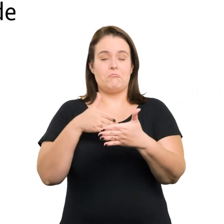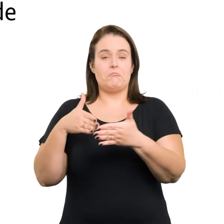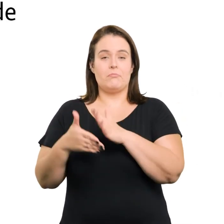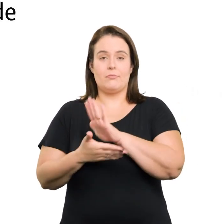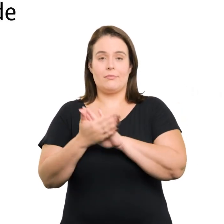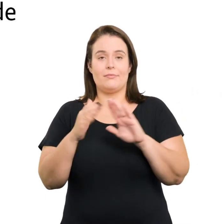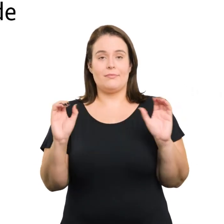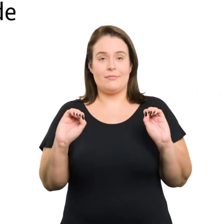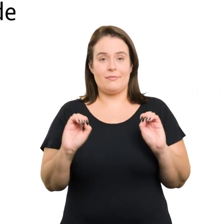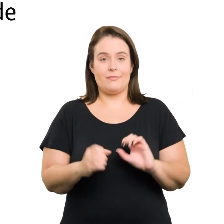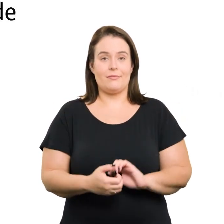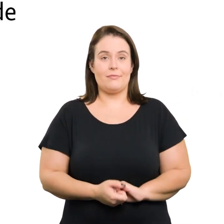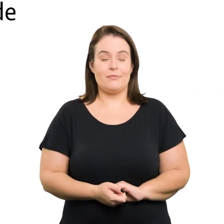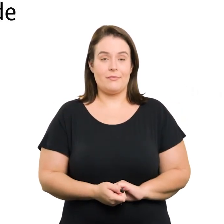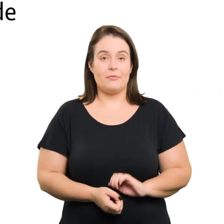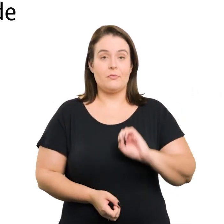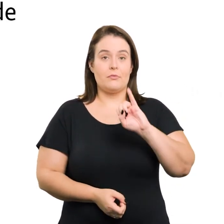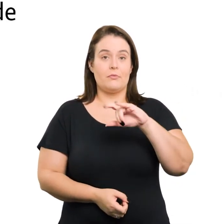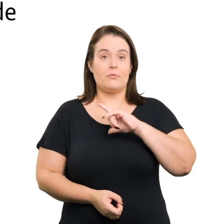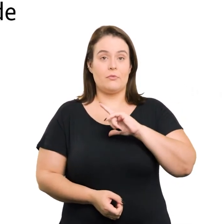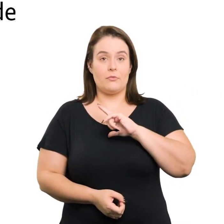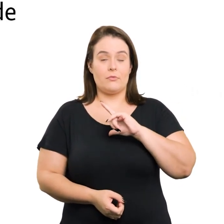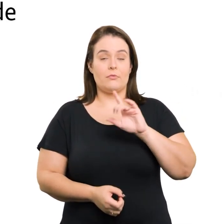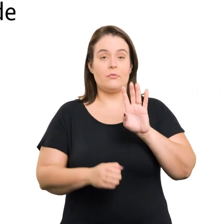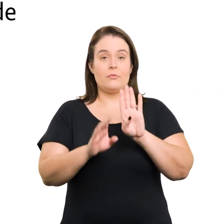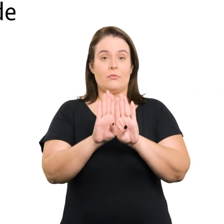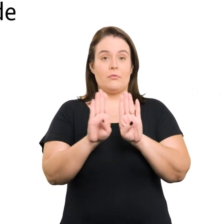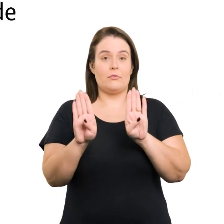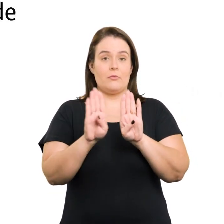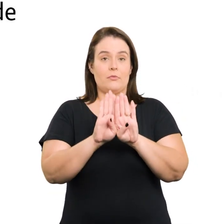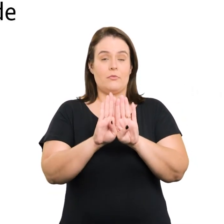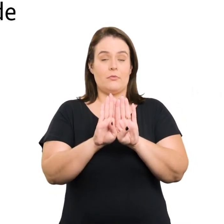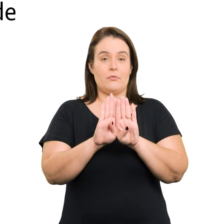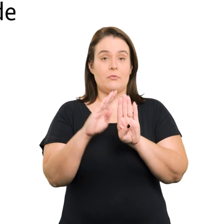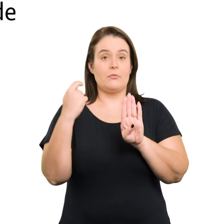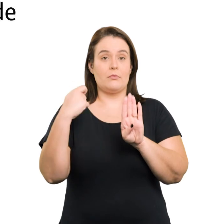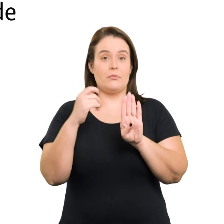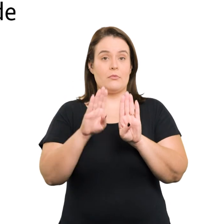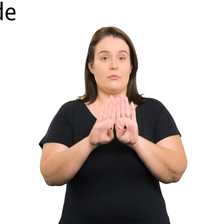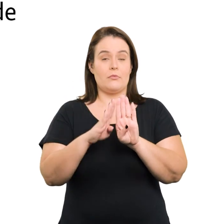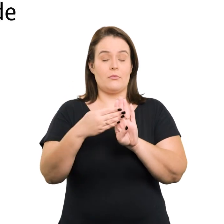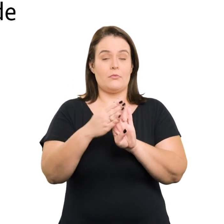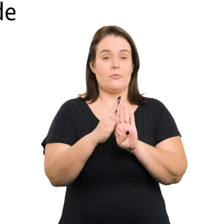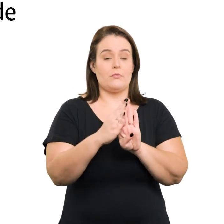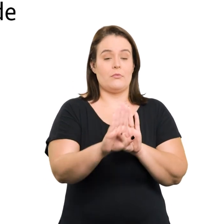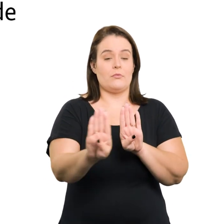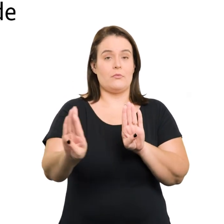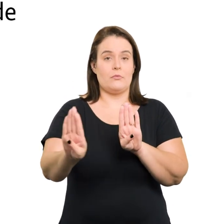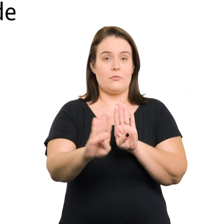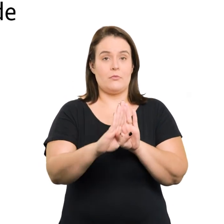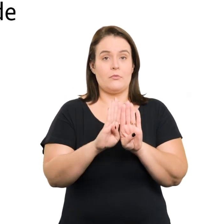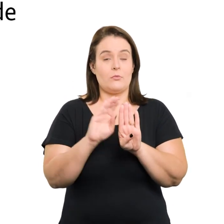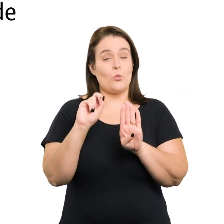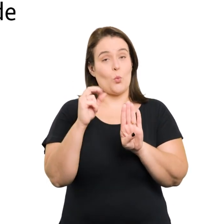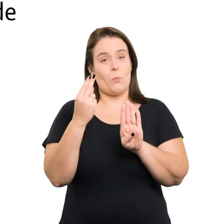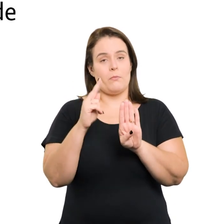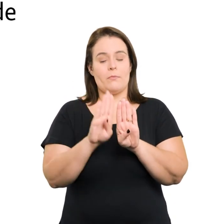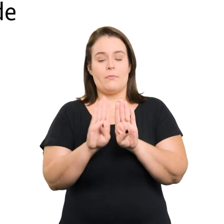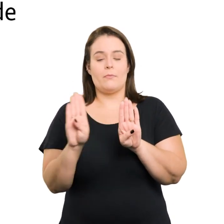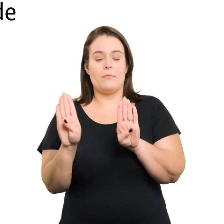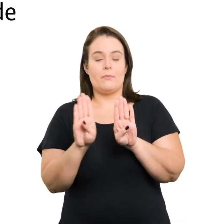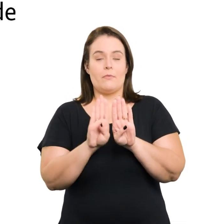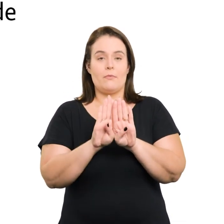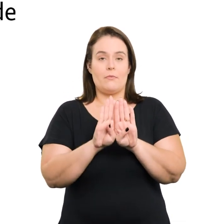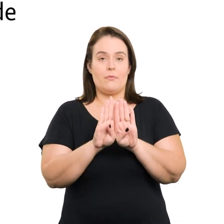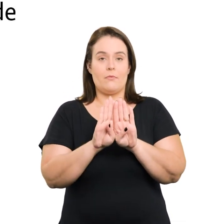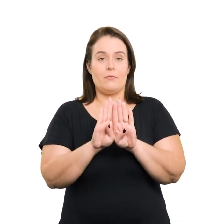livre de obstáculo Quando houver porta de eixo vertical ela deve abrir para o lado externo ou